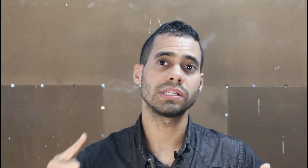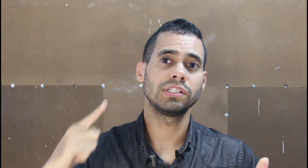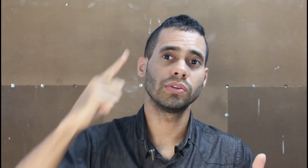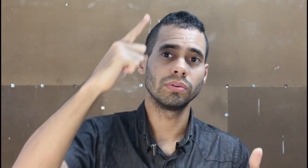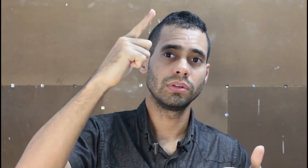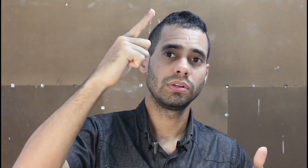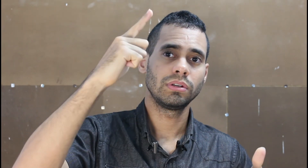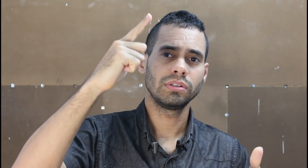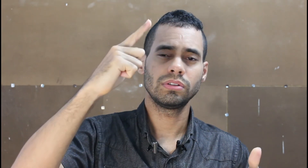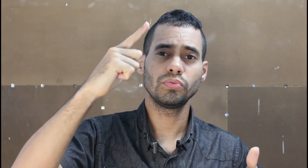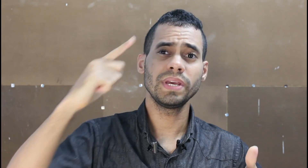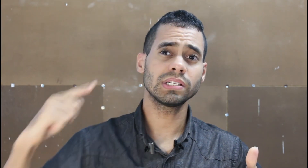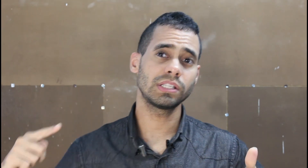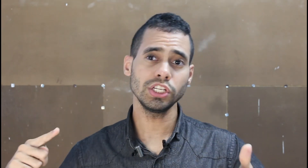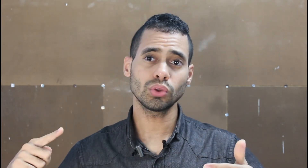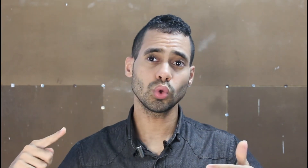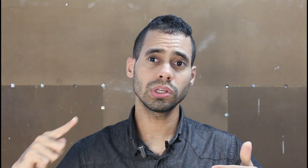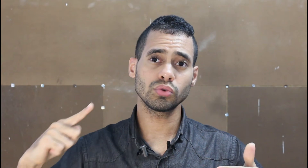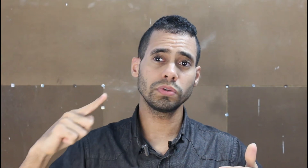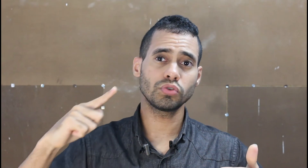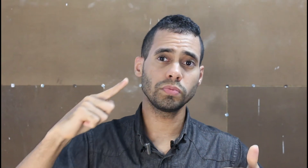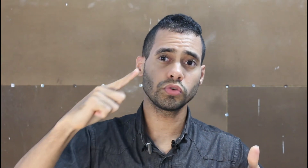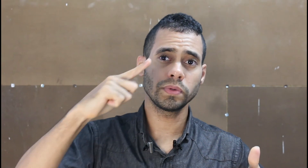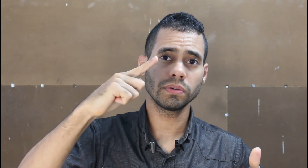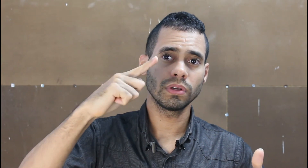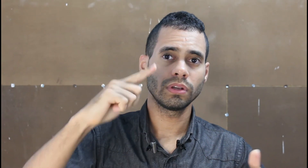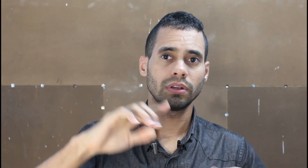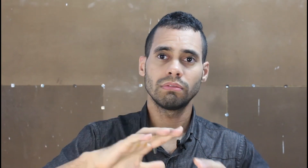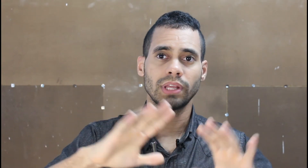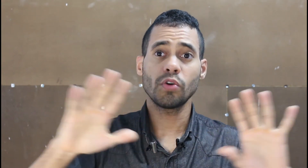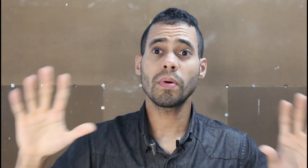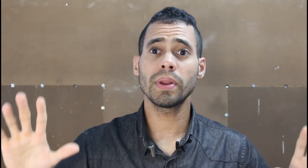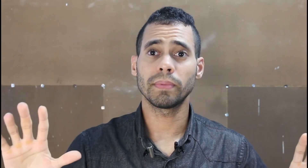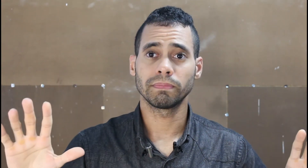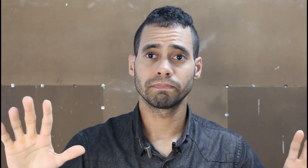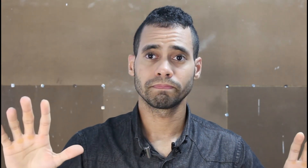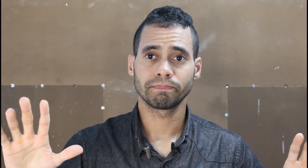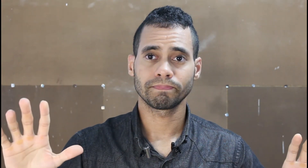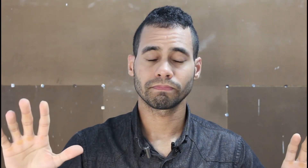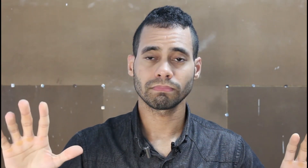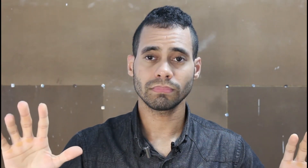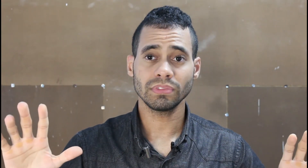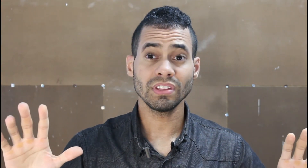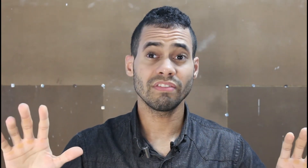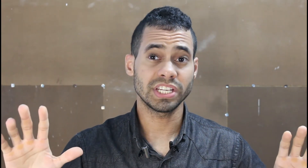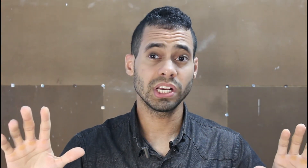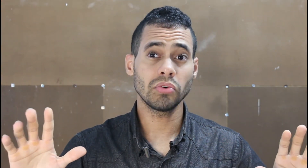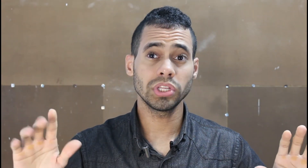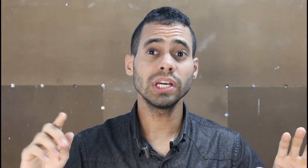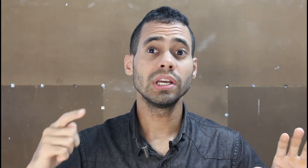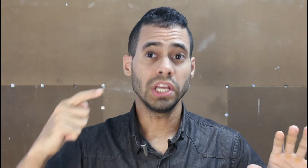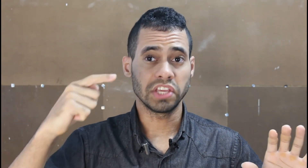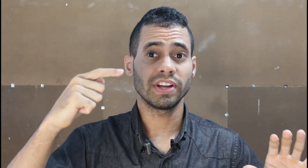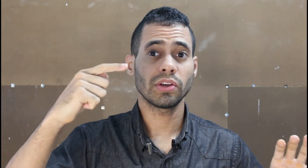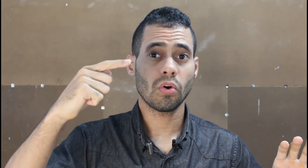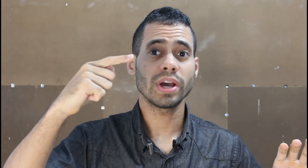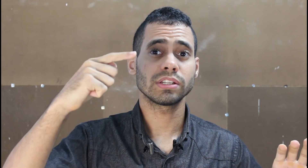assim se subir assim todo dia subindo, subindo, subindo tem algum problema vai chegar o dia que vai ter uma correção